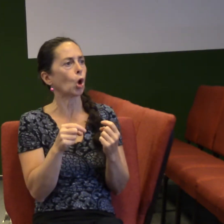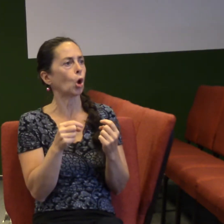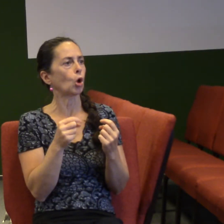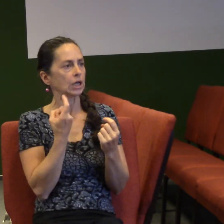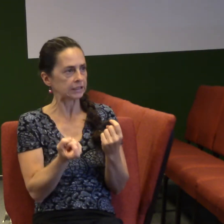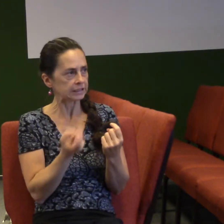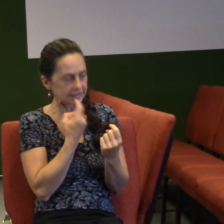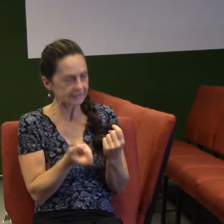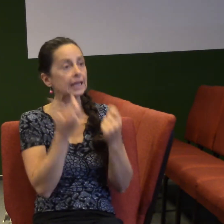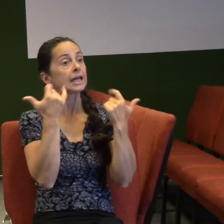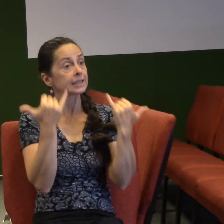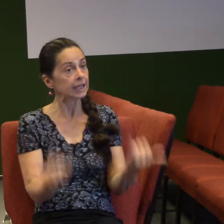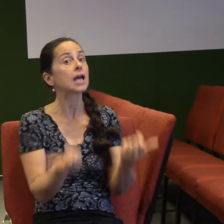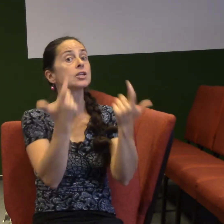Ježíš sám řekl,